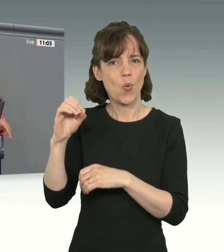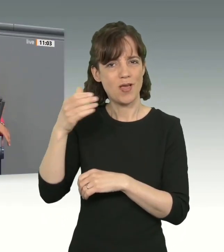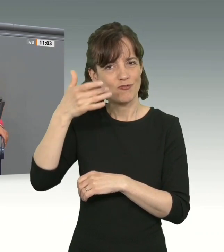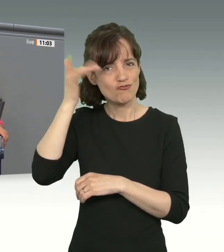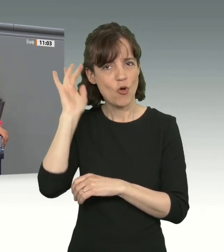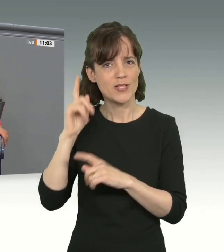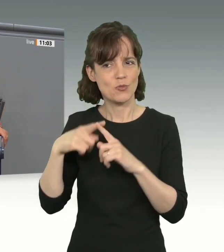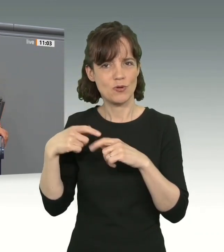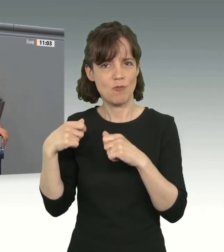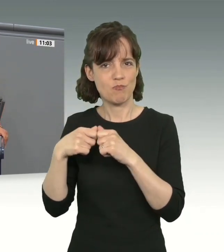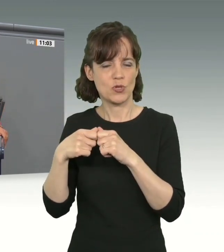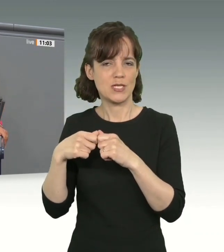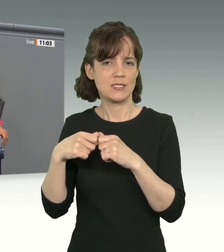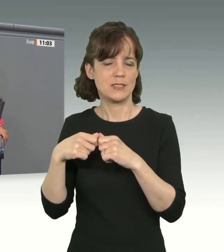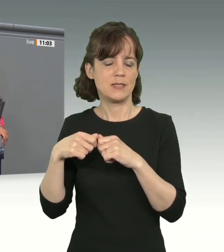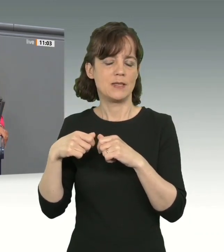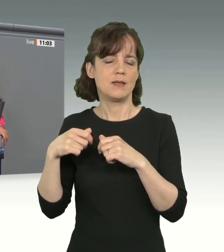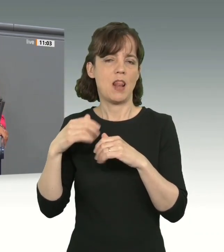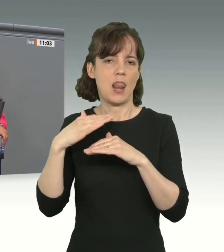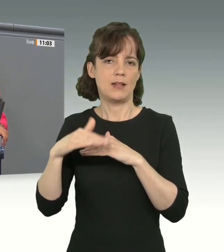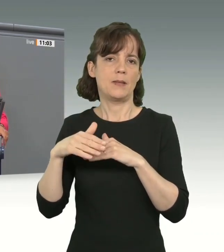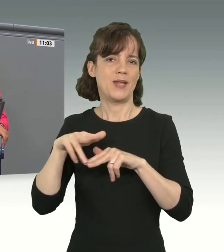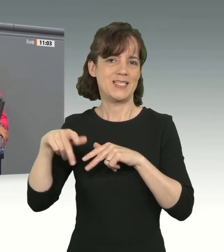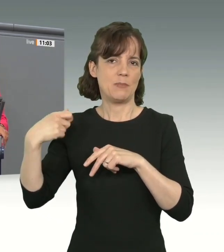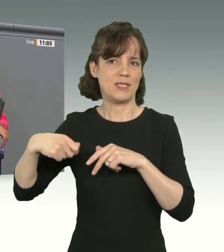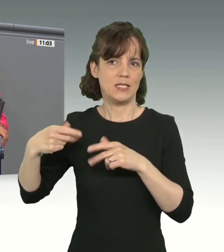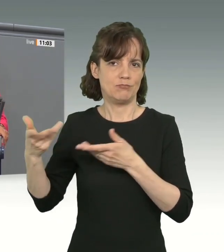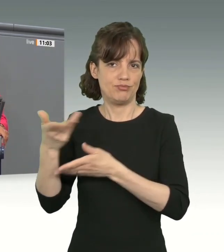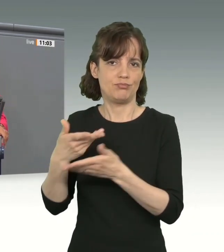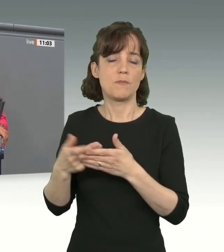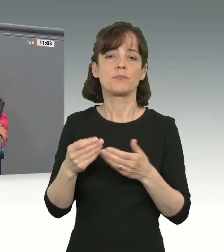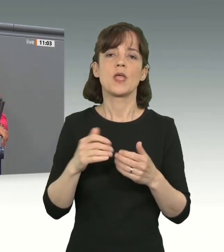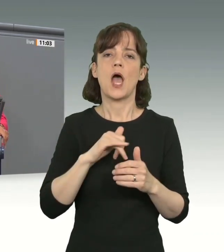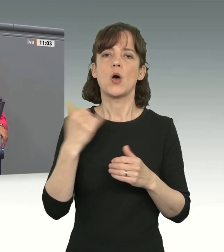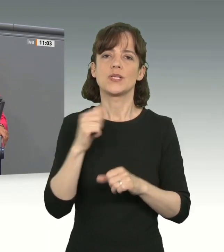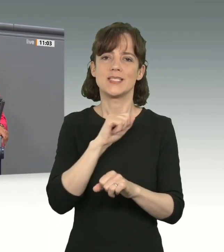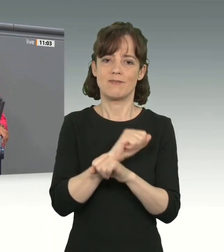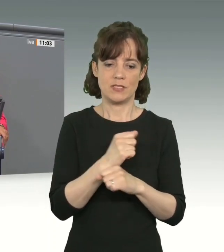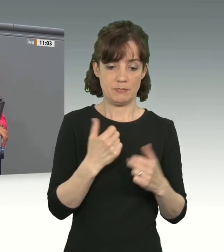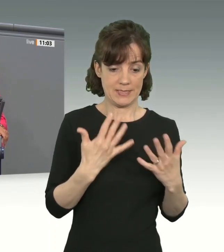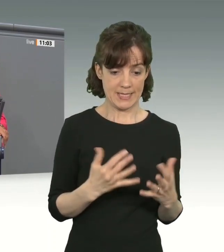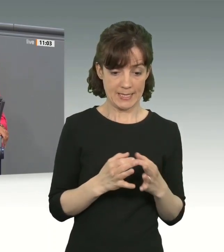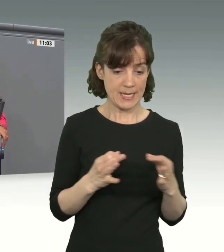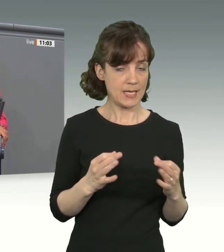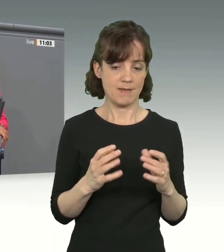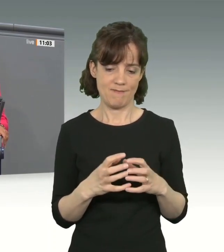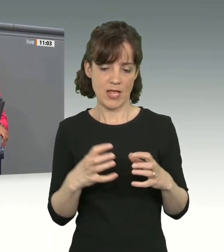den Ländern besprochen und beschlossen hat. Die Verlängerung der Ausreisegewahrsam von zehn auf 28 Tage.